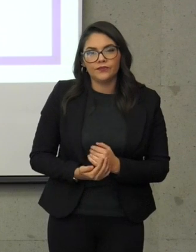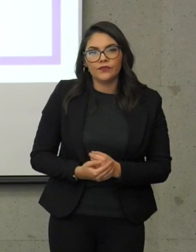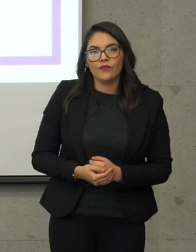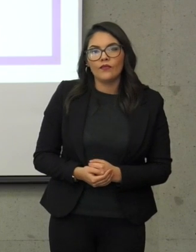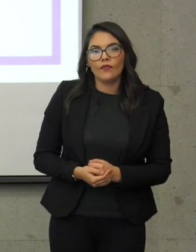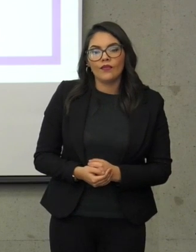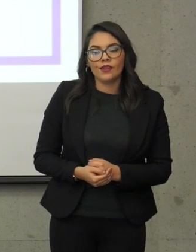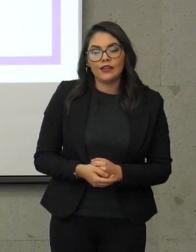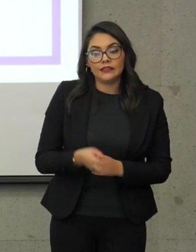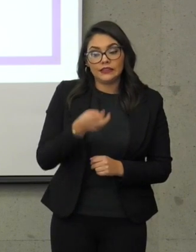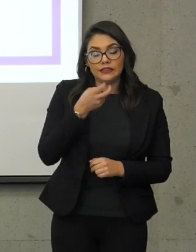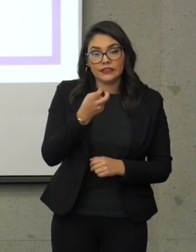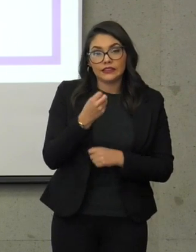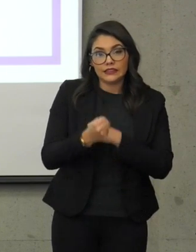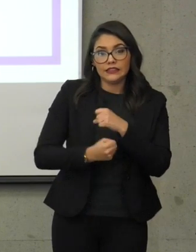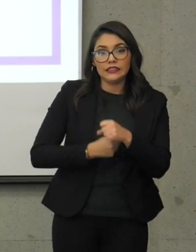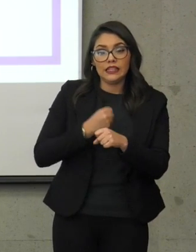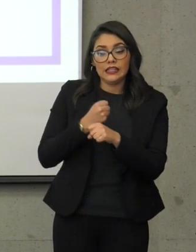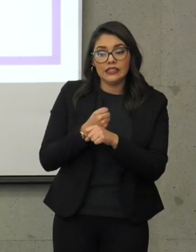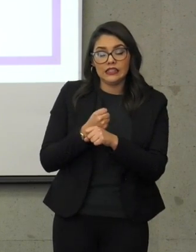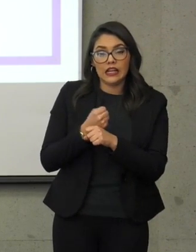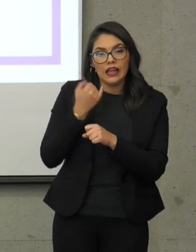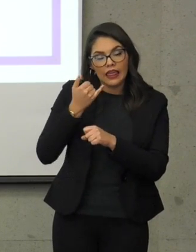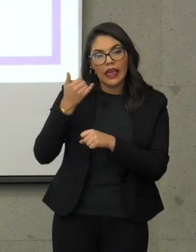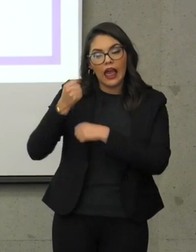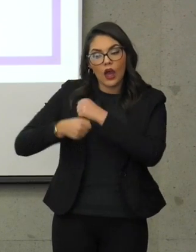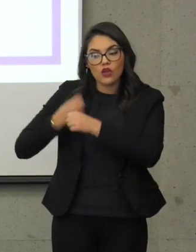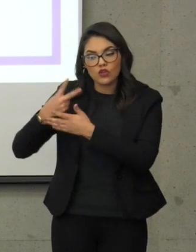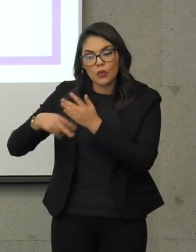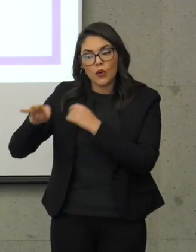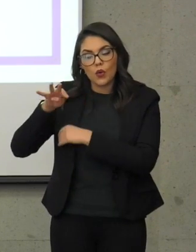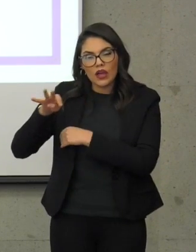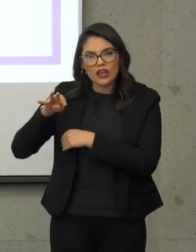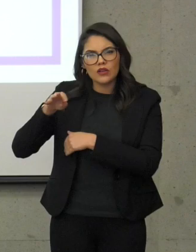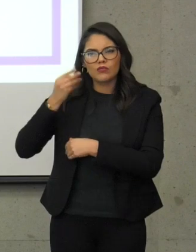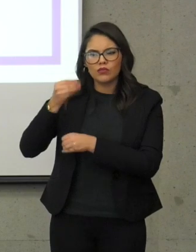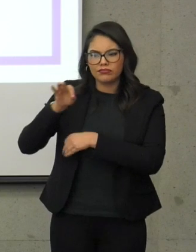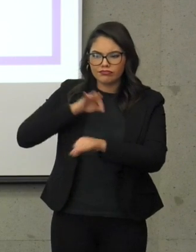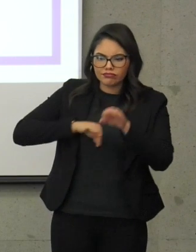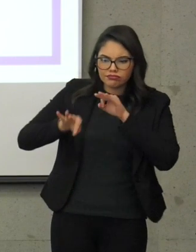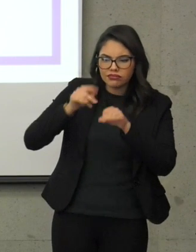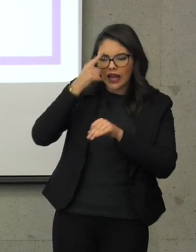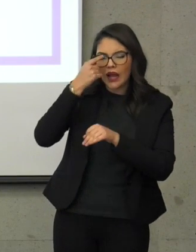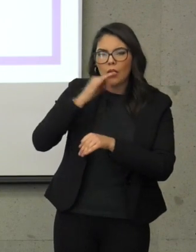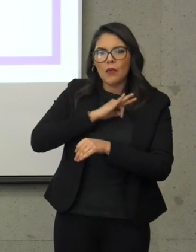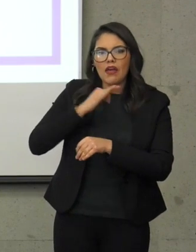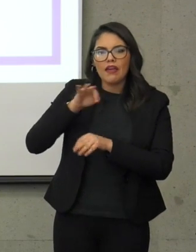estado con mucho trabajo de colaboración con, sobre todo, los